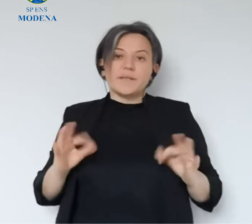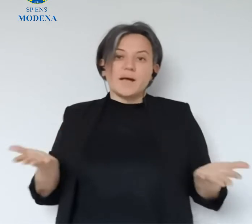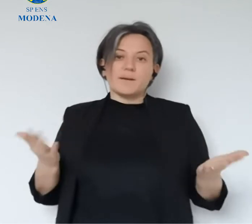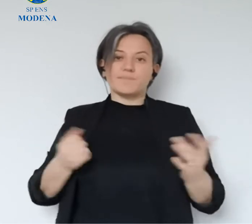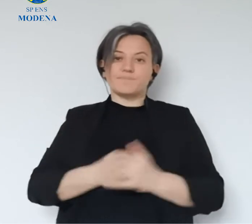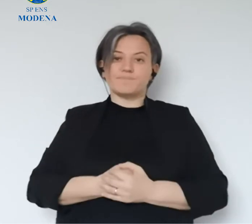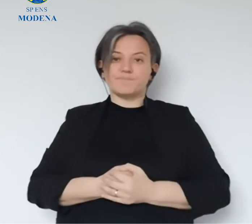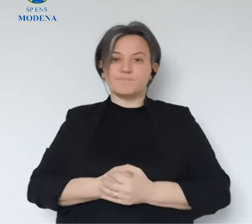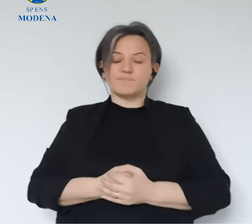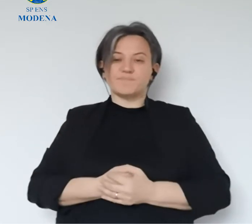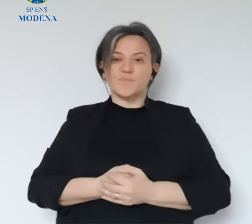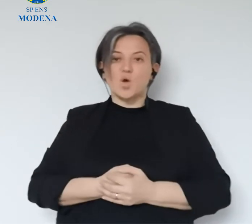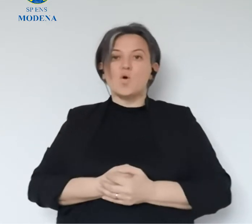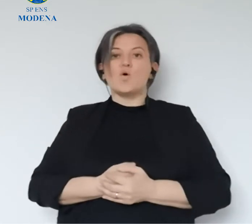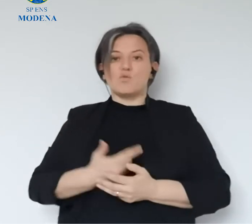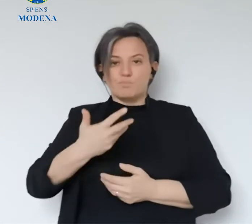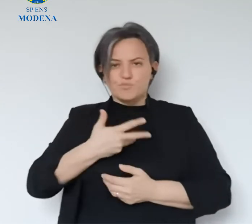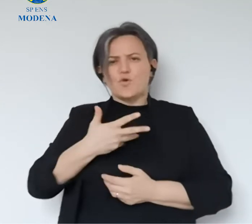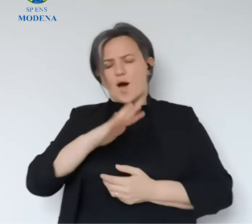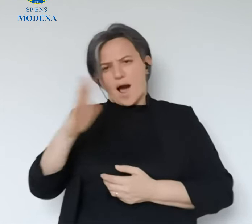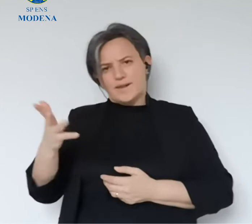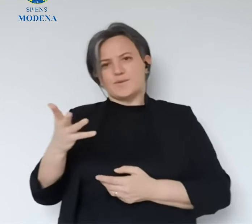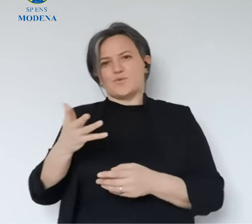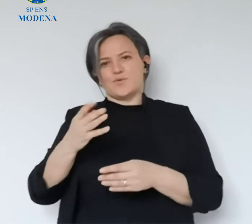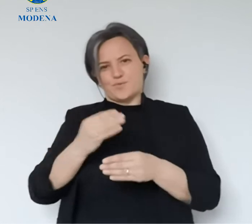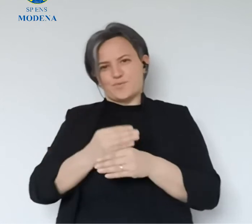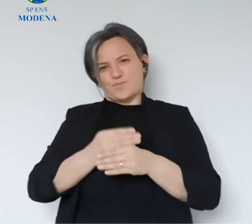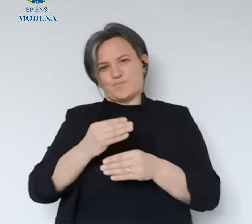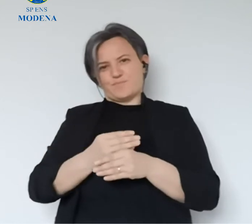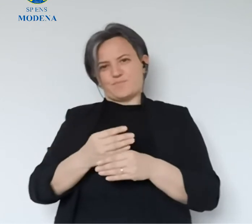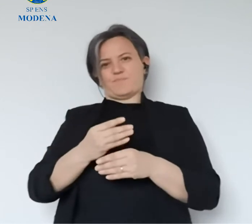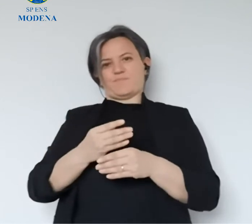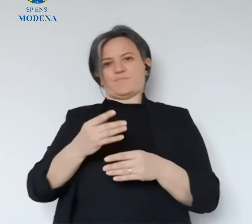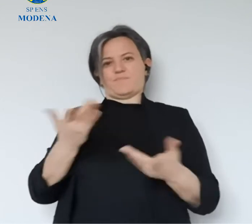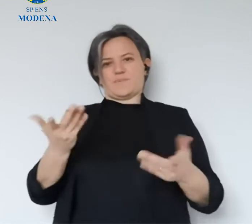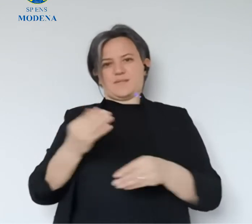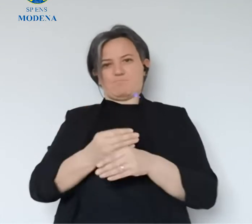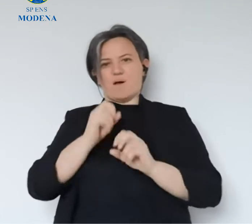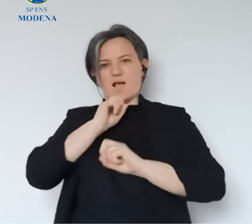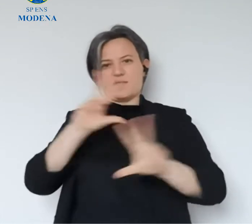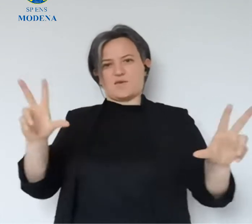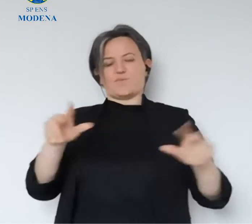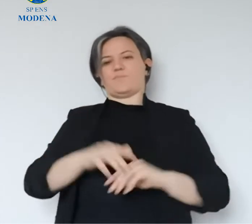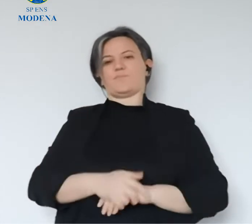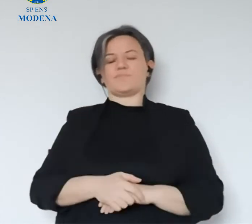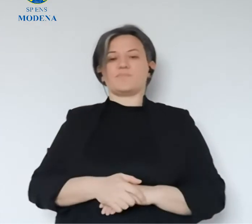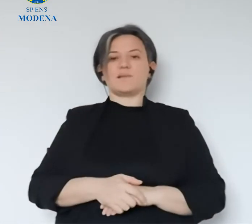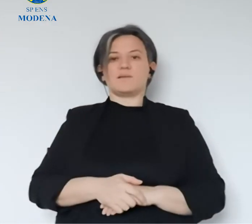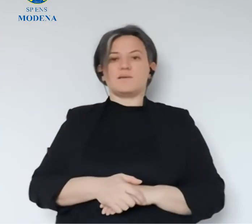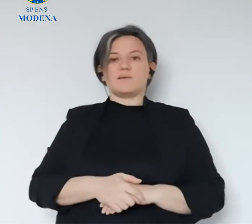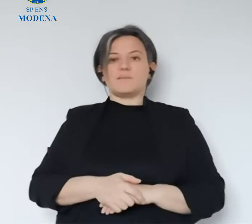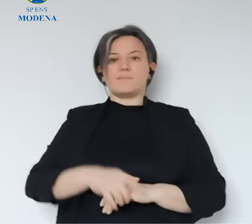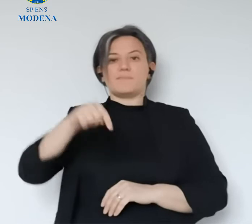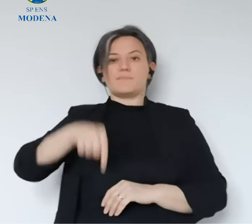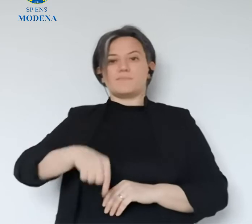a questo che è un pezzo della nostra vita. Ho anche cose un po' più simpatiche da dirvi e